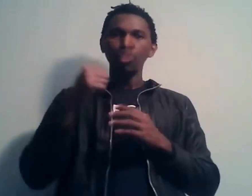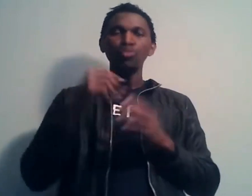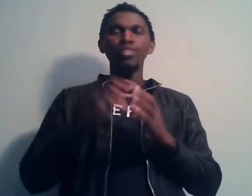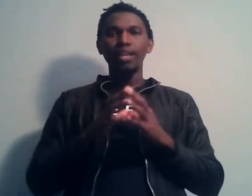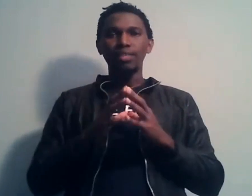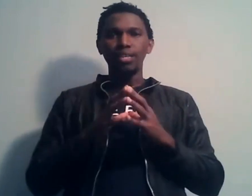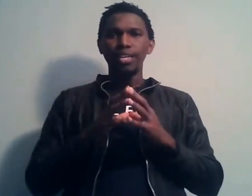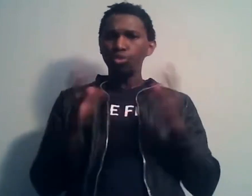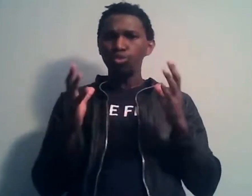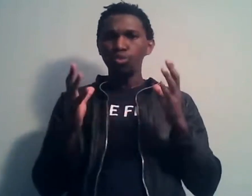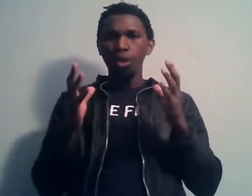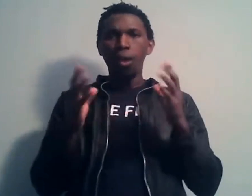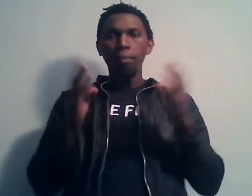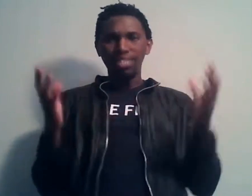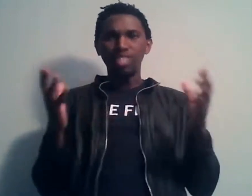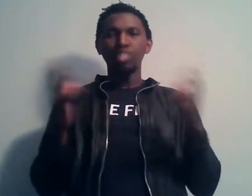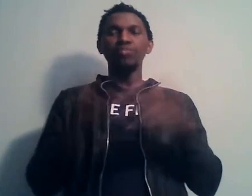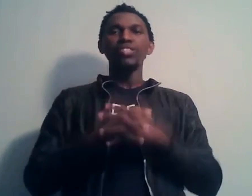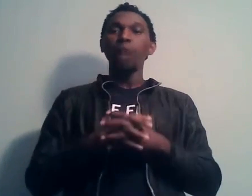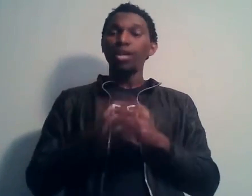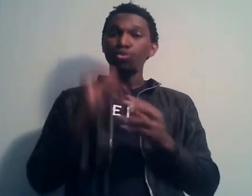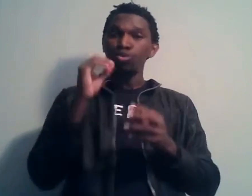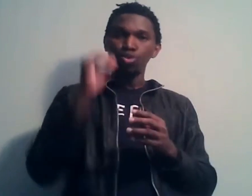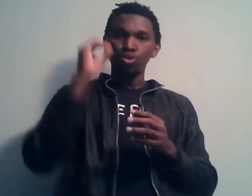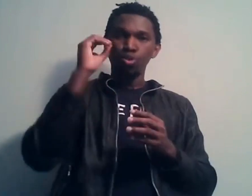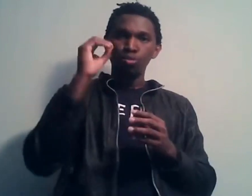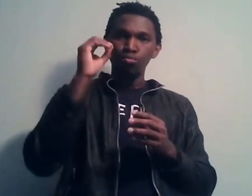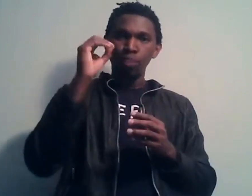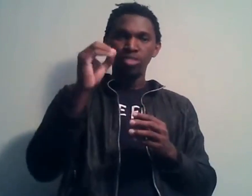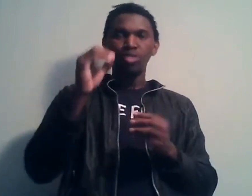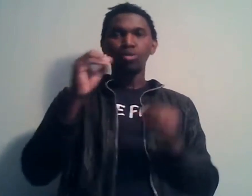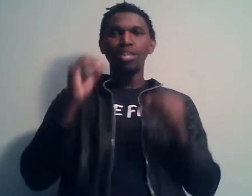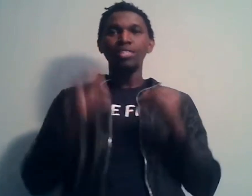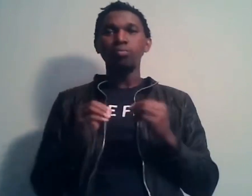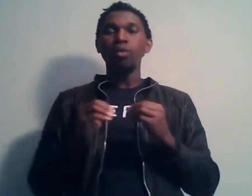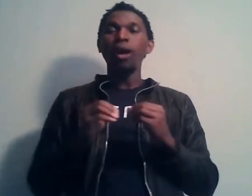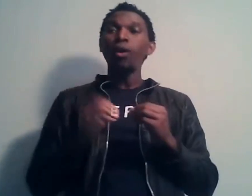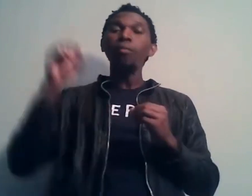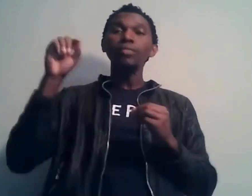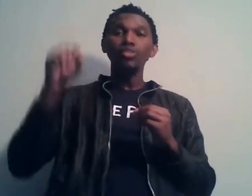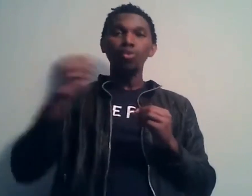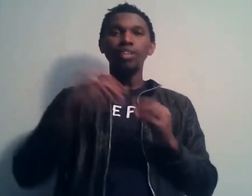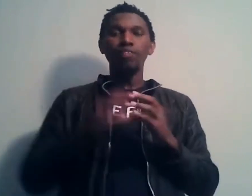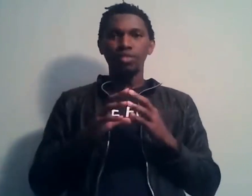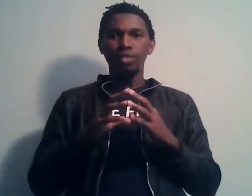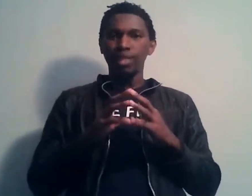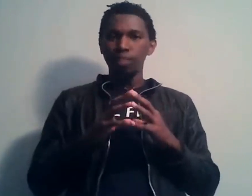donne-nous des likes, et surtout, partage cette vidéo à tous ceux que tu penses qui sont dans la diaspora, ou même qui sont en Afrique également,